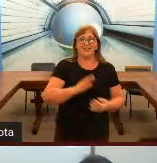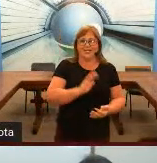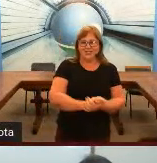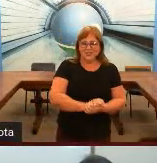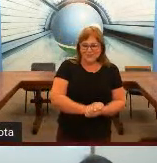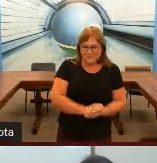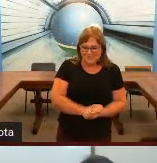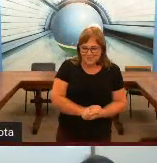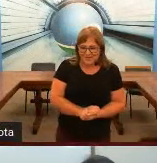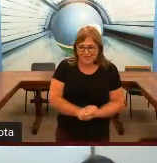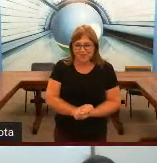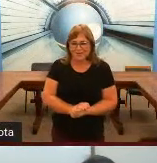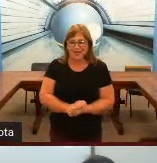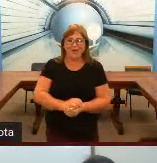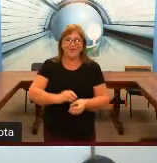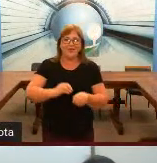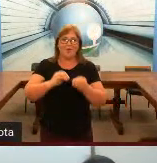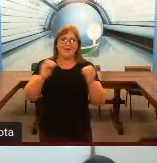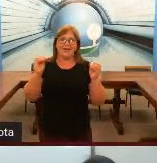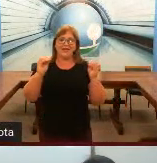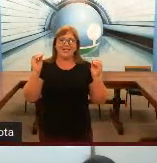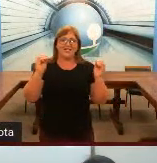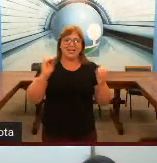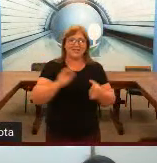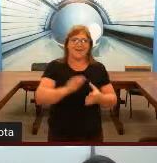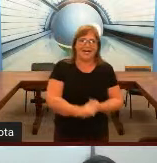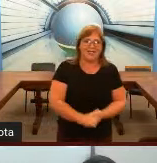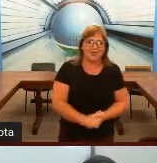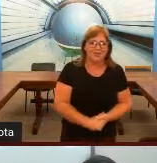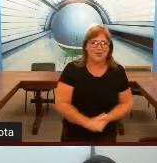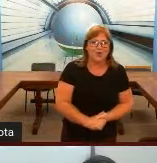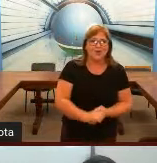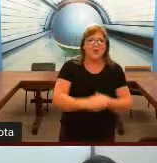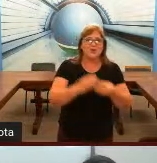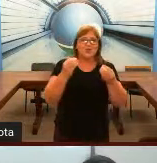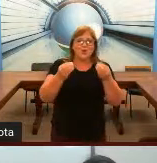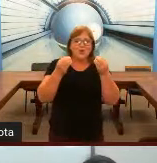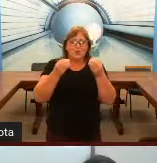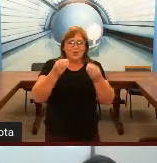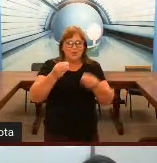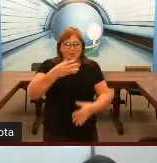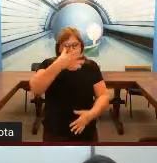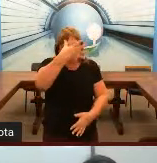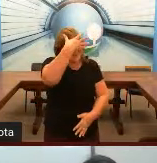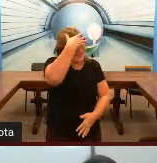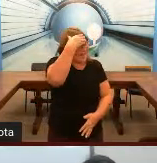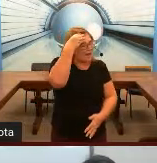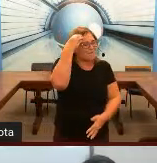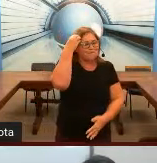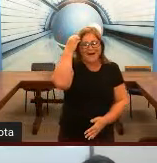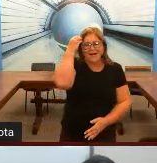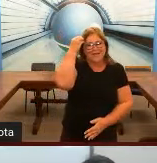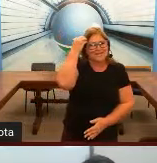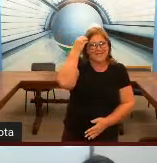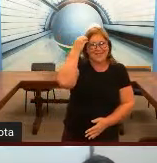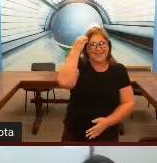Gente, eu não poderia deixar de falar isso. Surdo, mudo. Apague essa ideia.